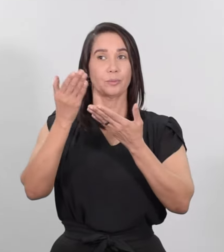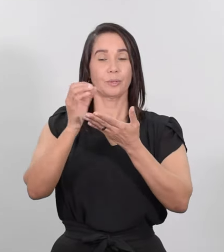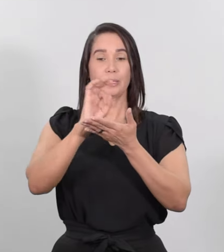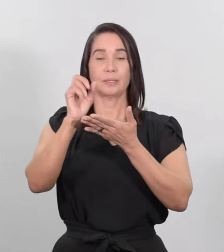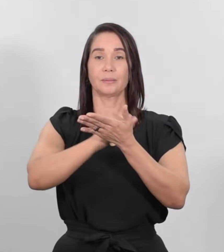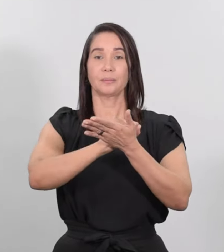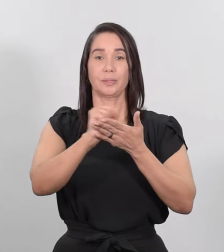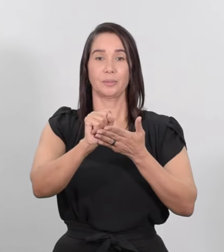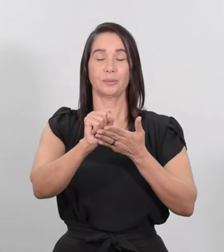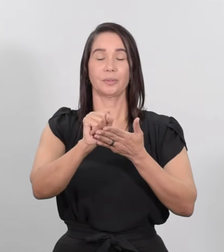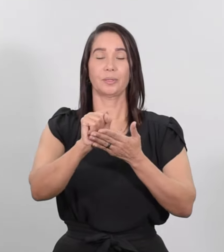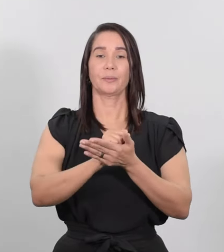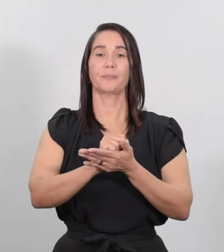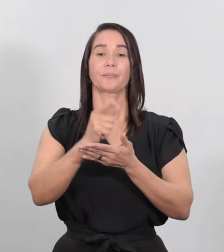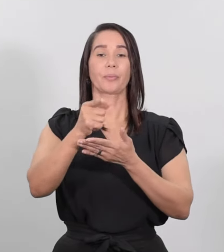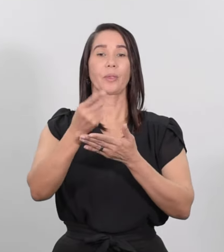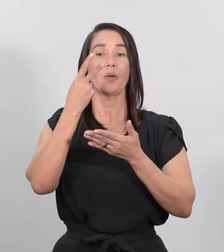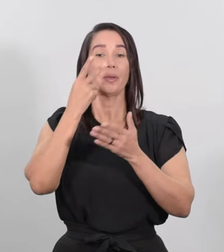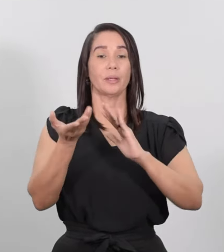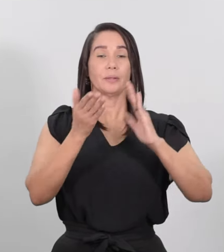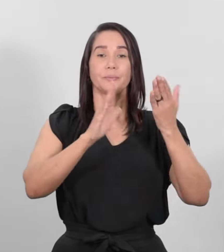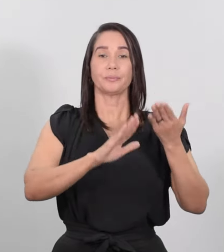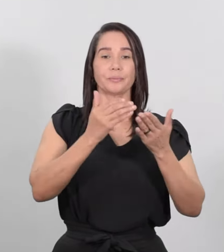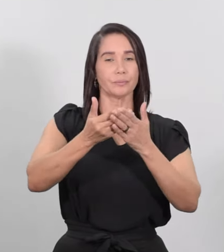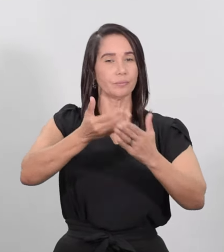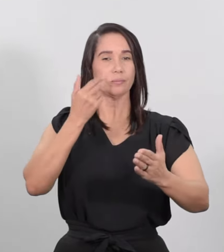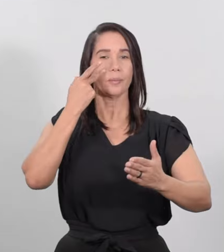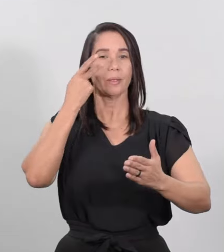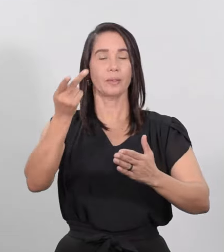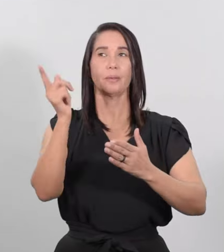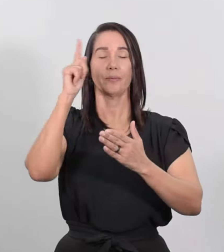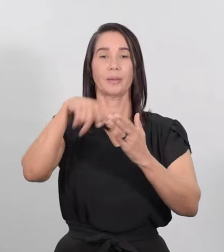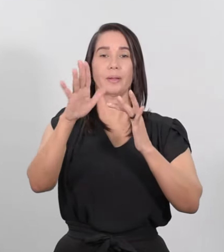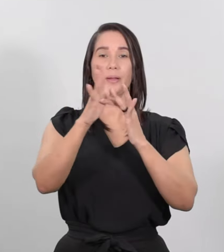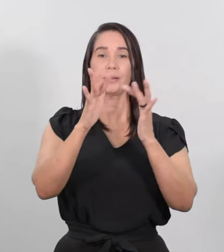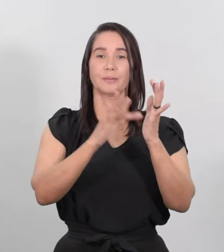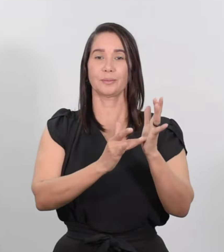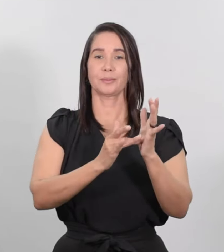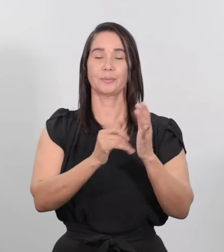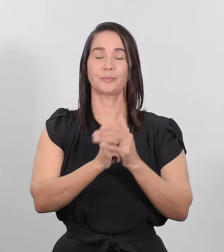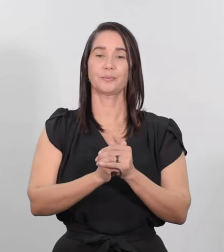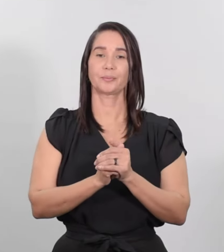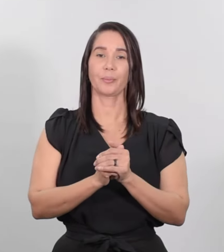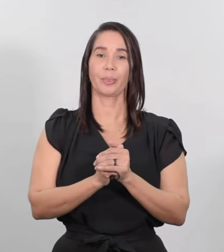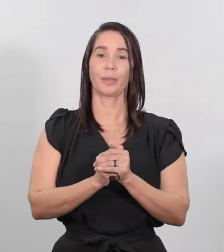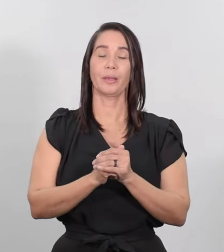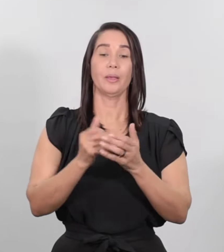Santo que no vería la muerte antes de ver al Mesías del Señor. Impulsado por el